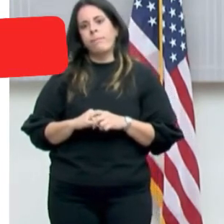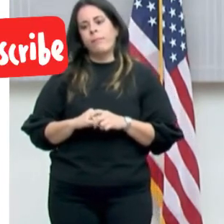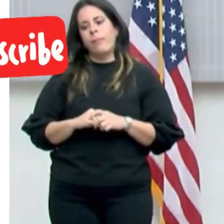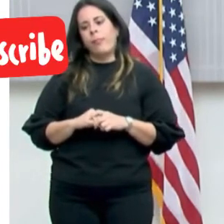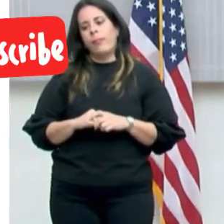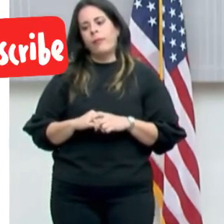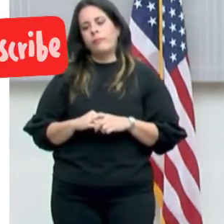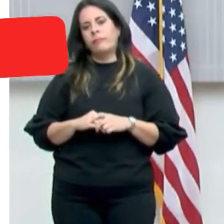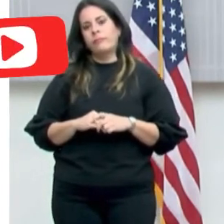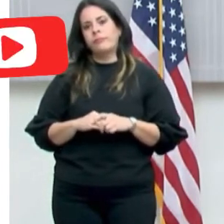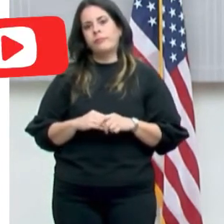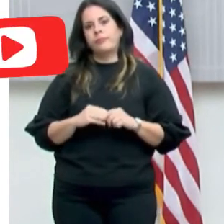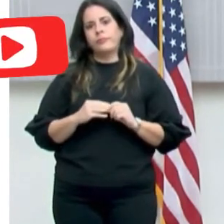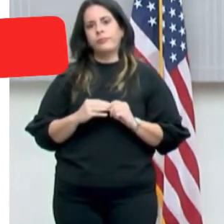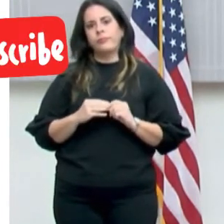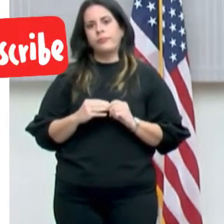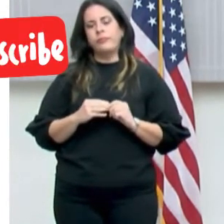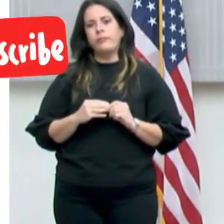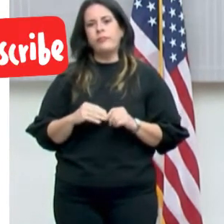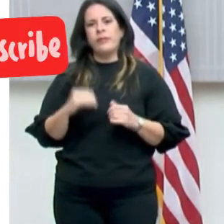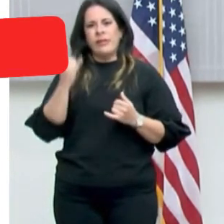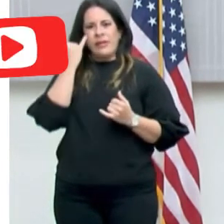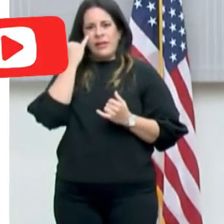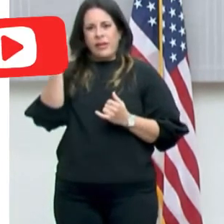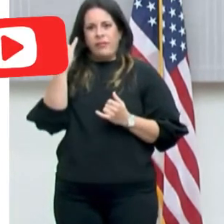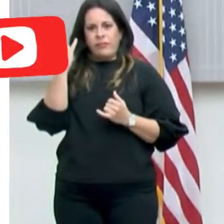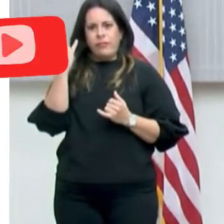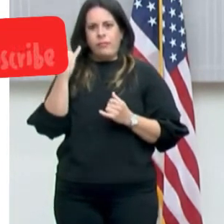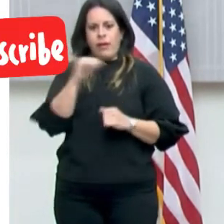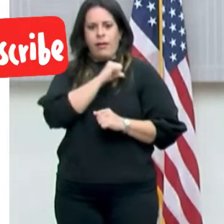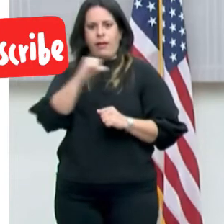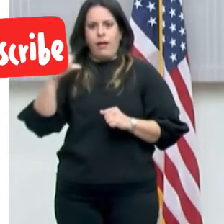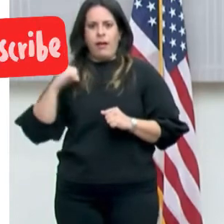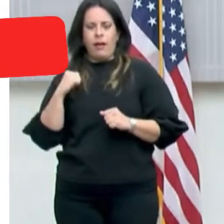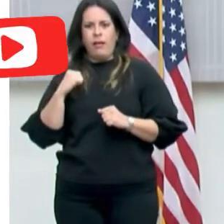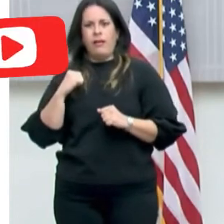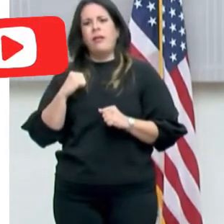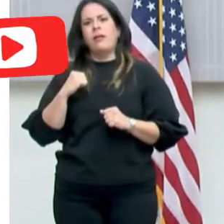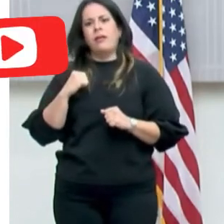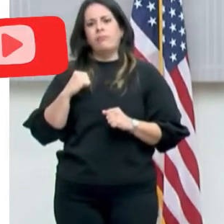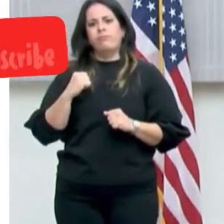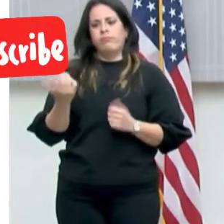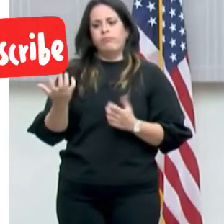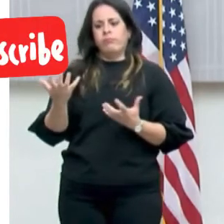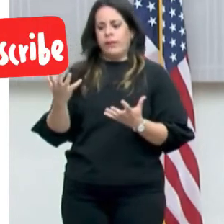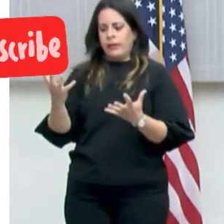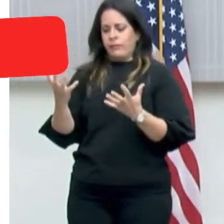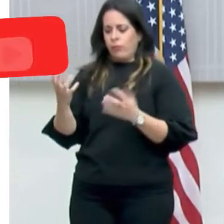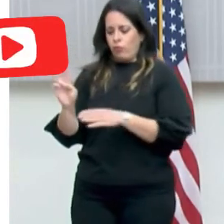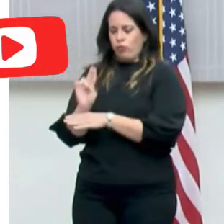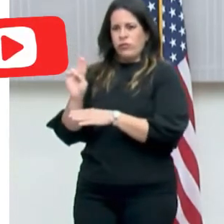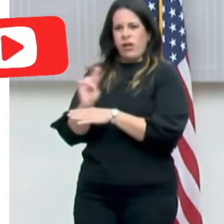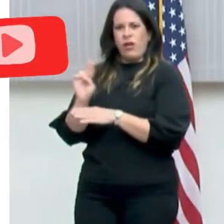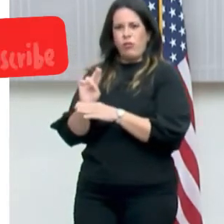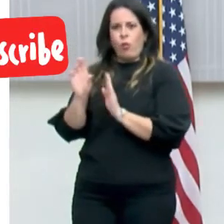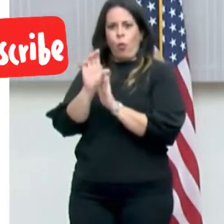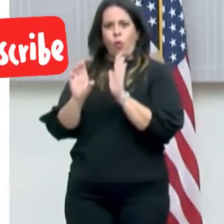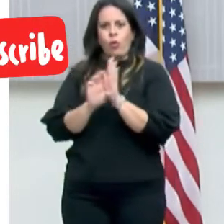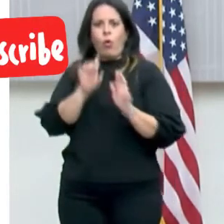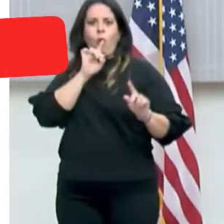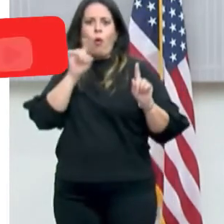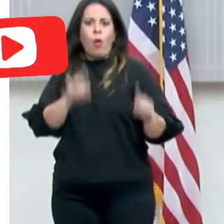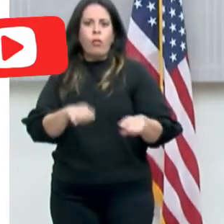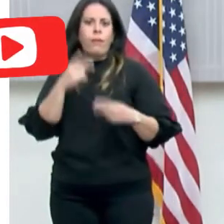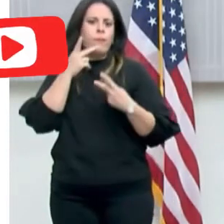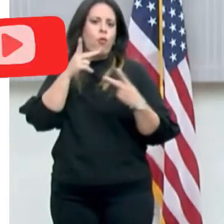gobernador. Ahora bien, si un alcalde, por ejemplo, quiere que utilizando un código de orden público